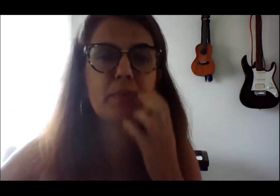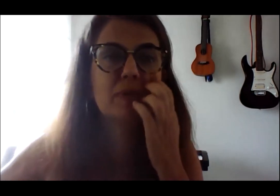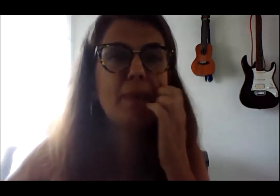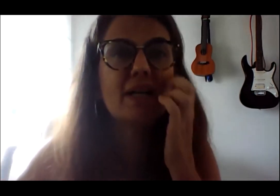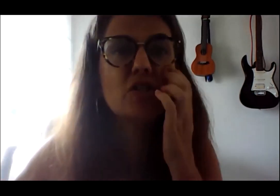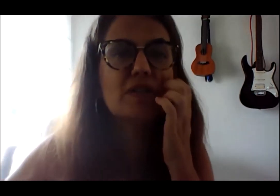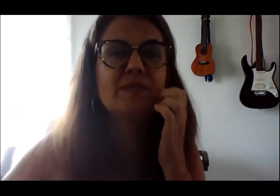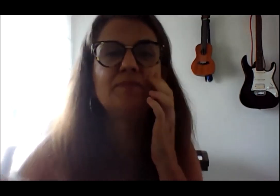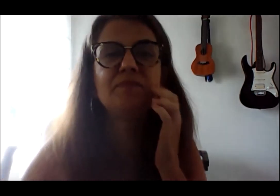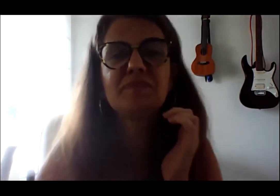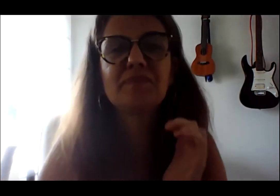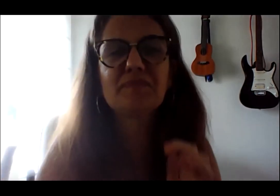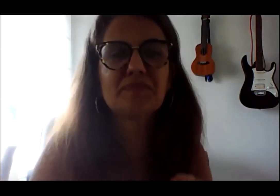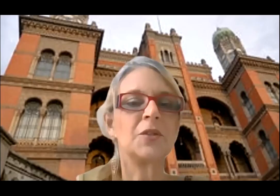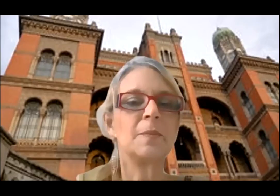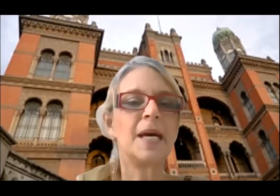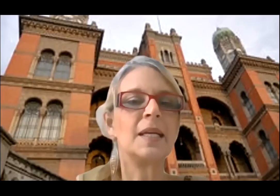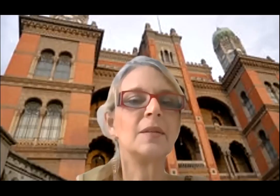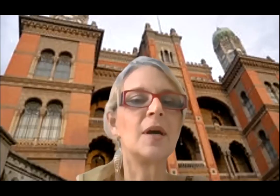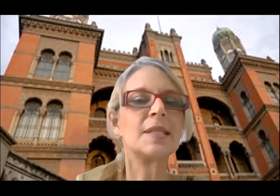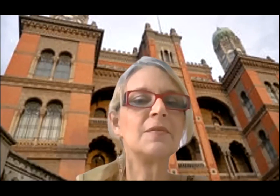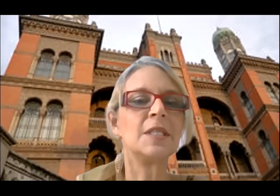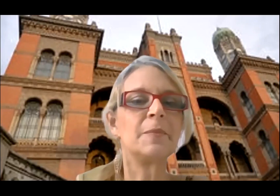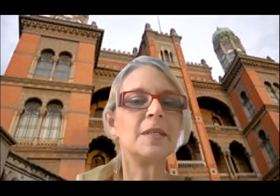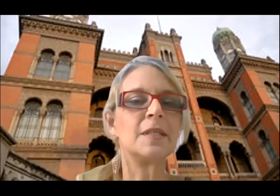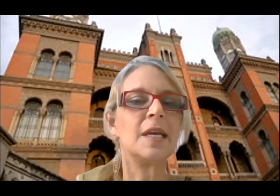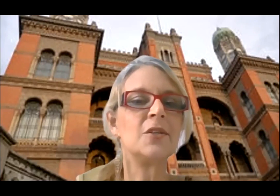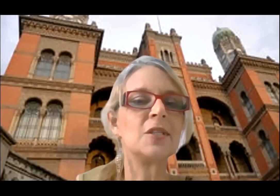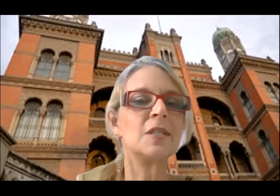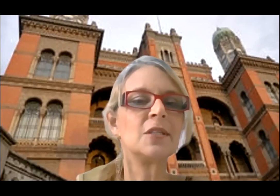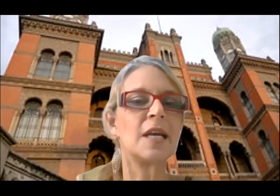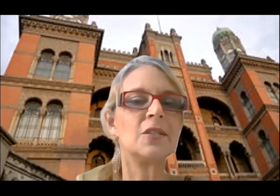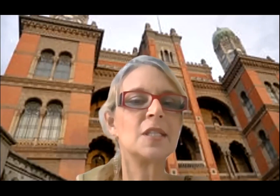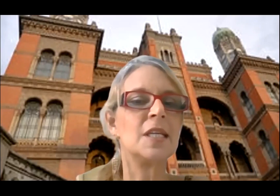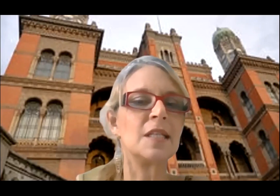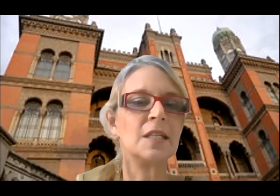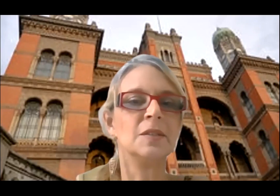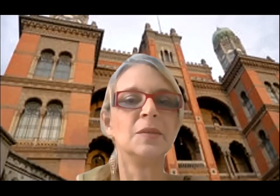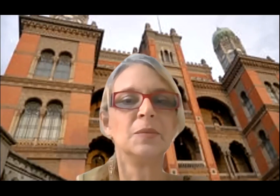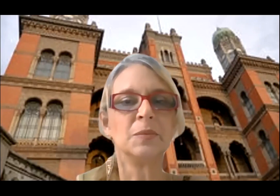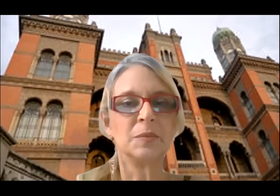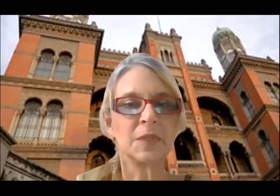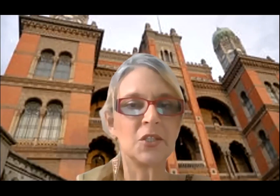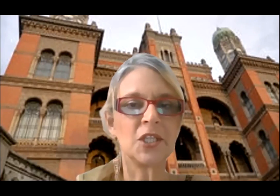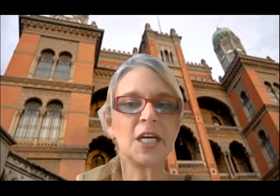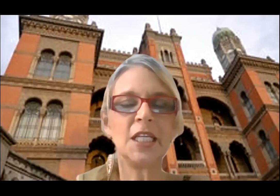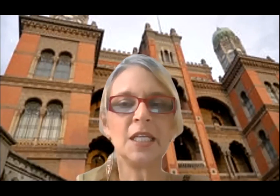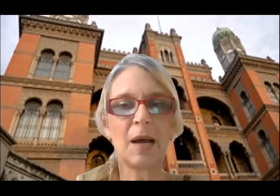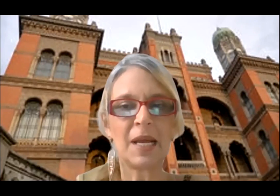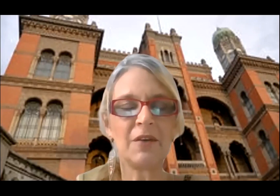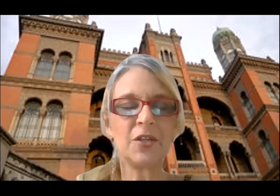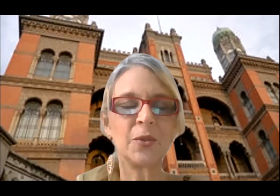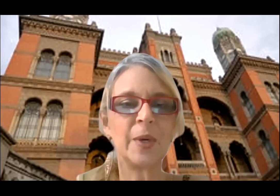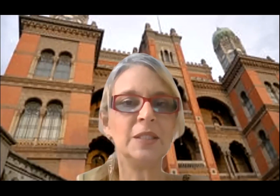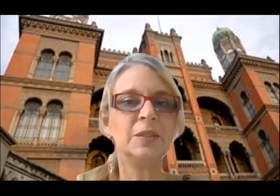para um debate. Exato, Bela. Nossa vice-presidente está inscrita. Cristiane,